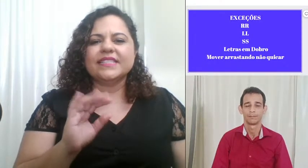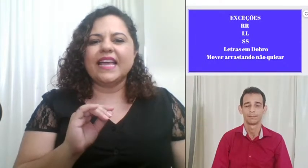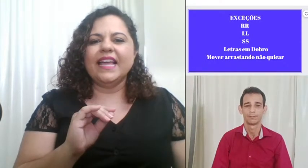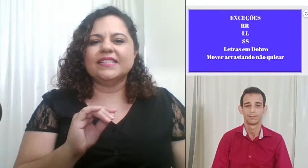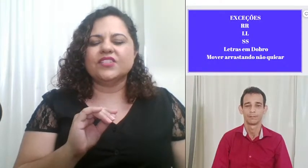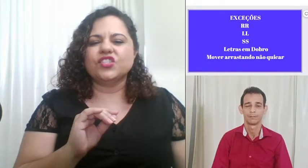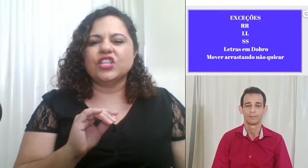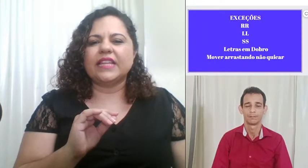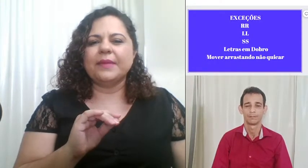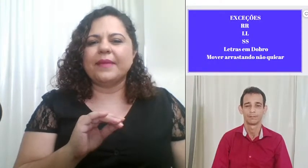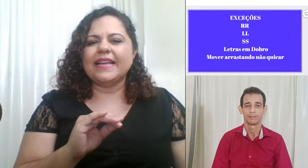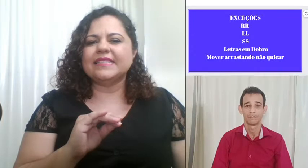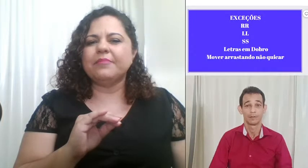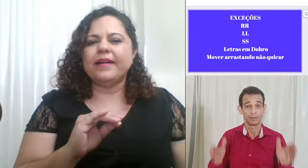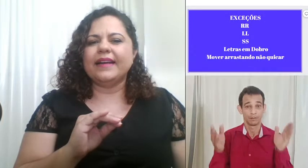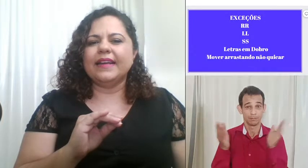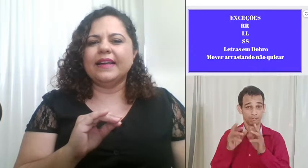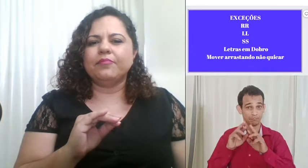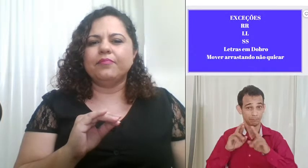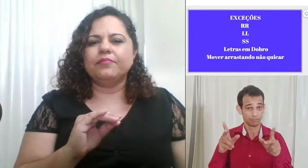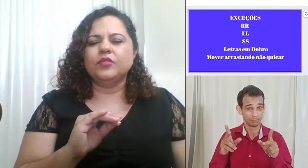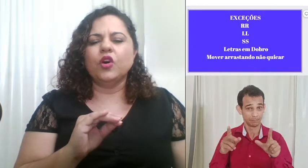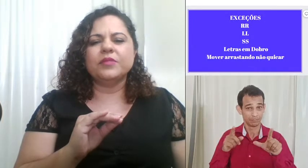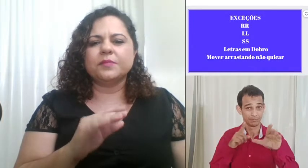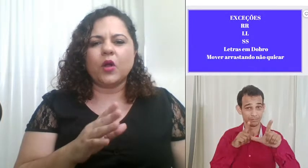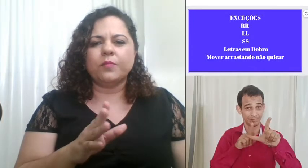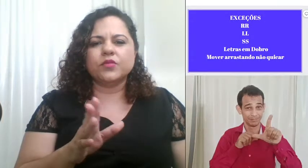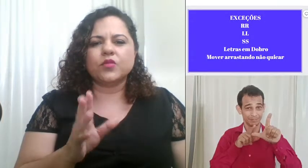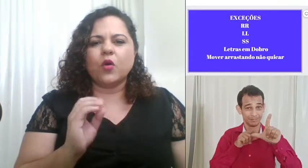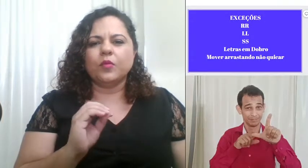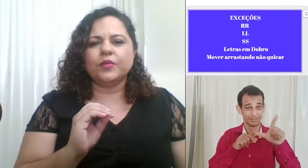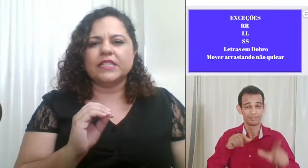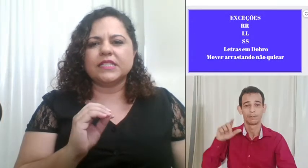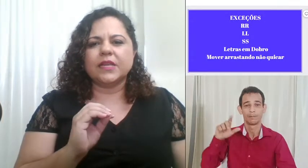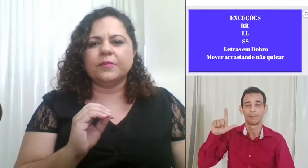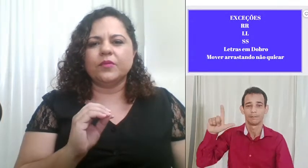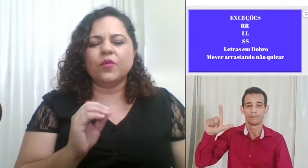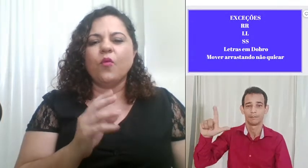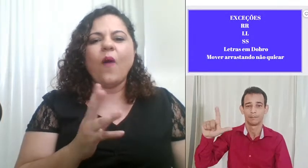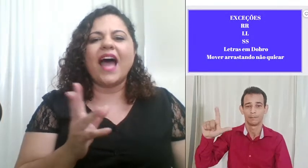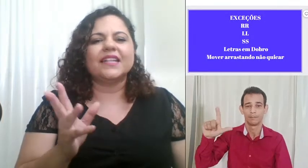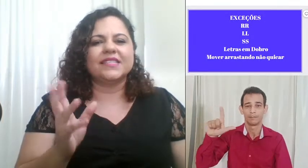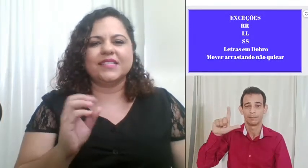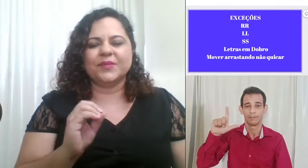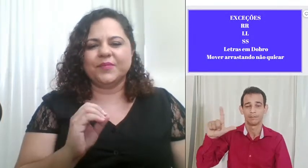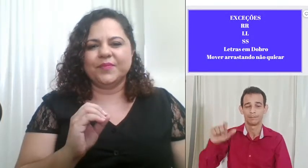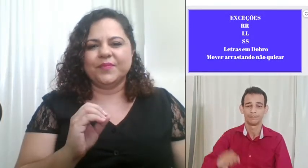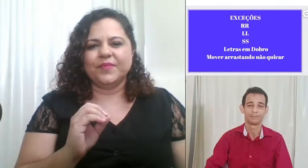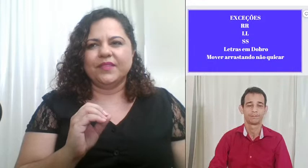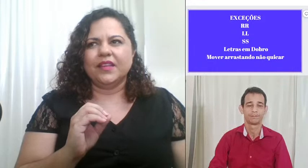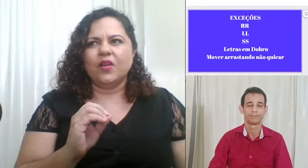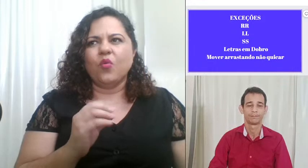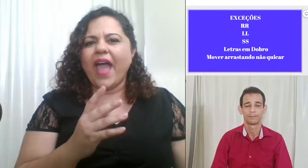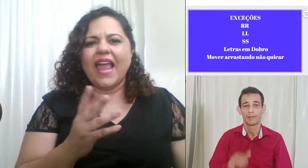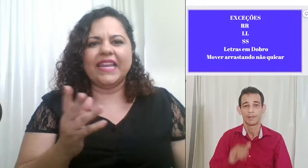r's a gente tem mas é para nomes próprios como por exemplo Wallace Wellington